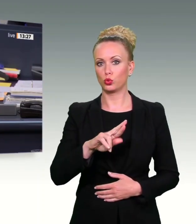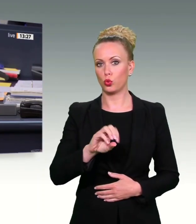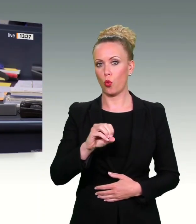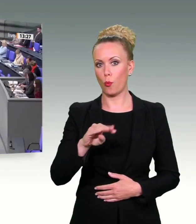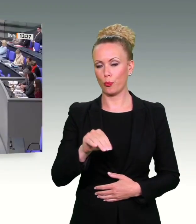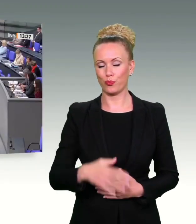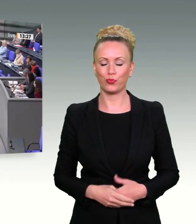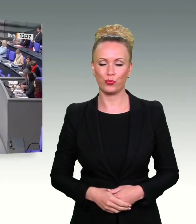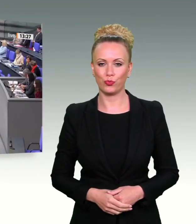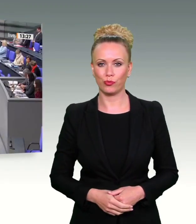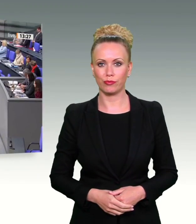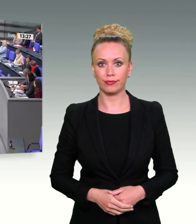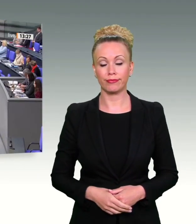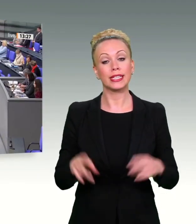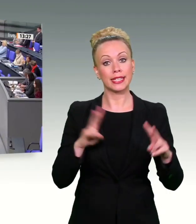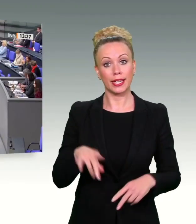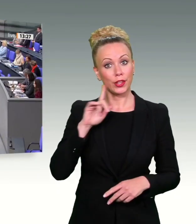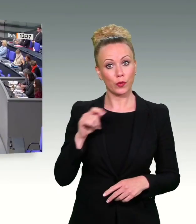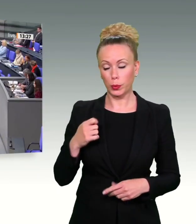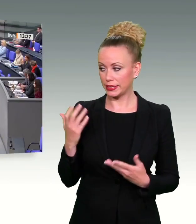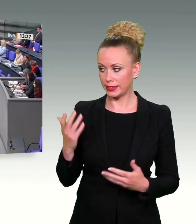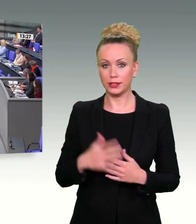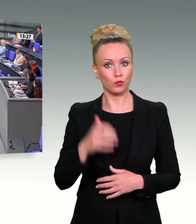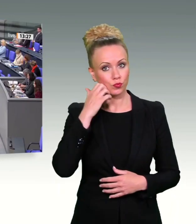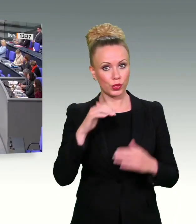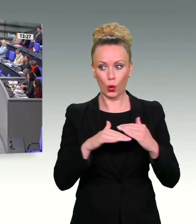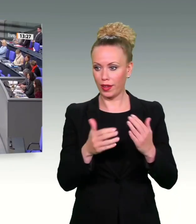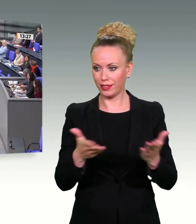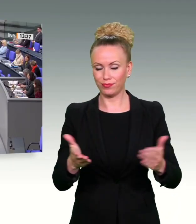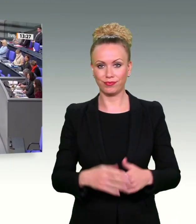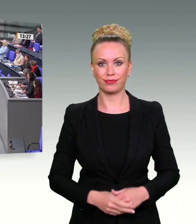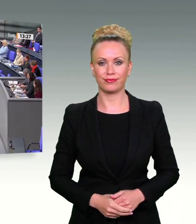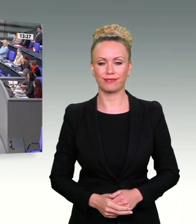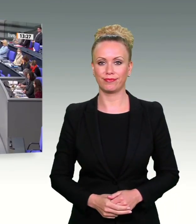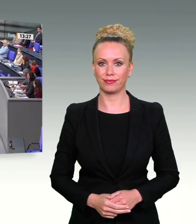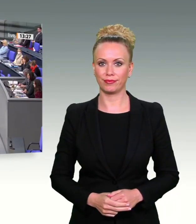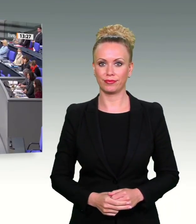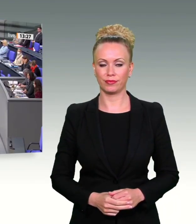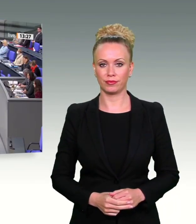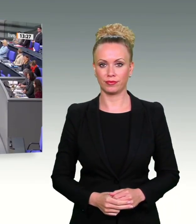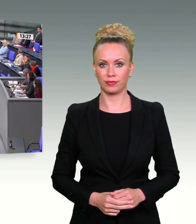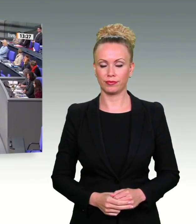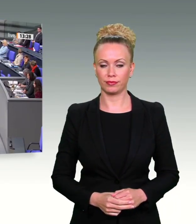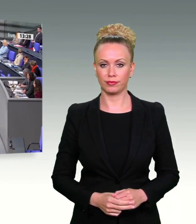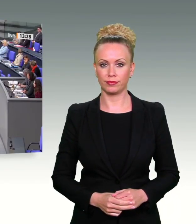Sehr geehrte Frau Präsidentin! Werte Kolleginnen und Kollegen! Es ist schon bemerkenswert, es ist eher